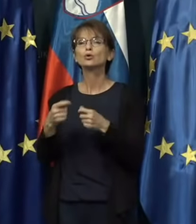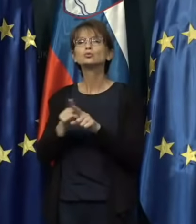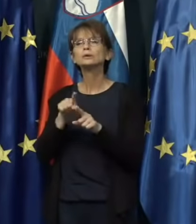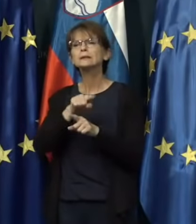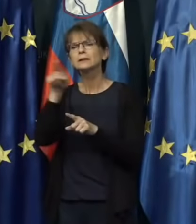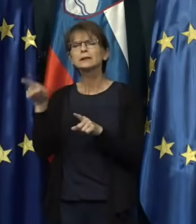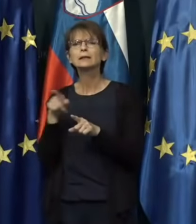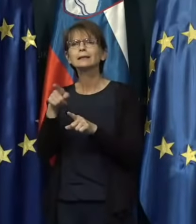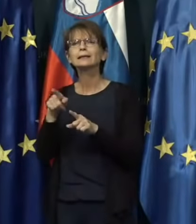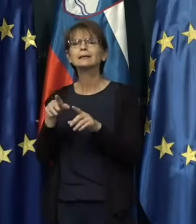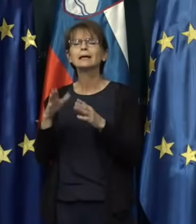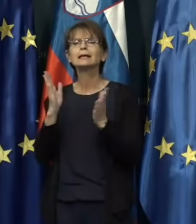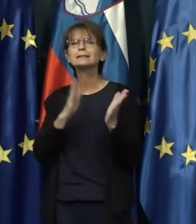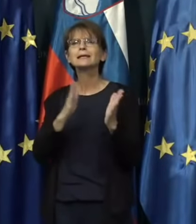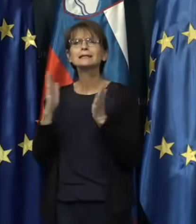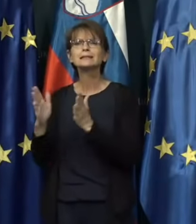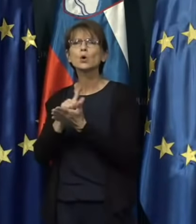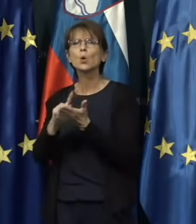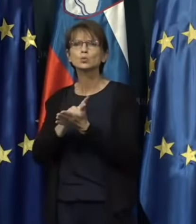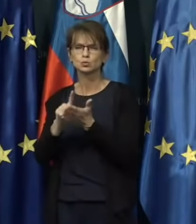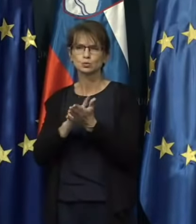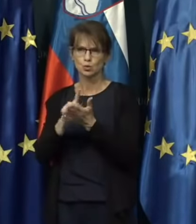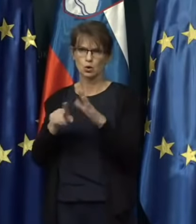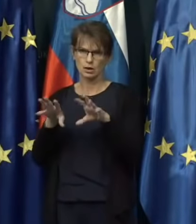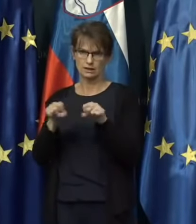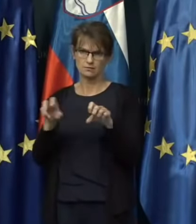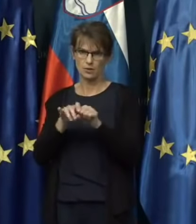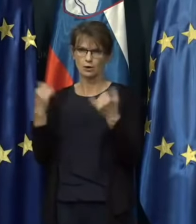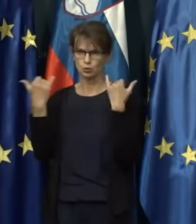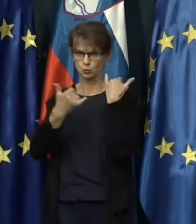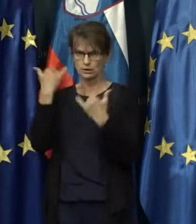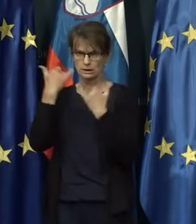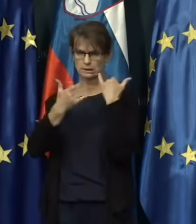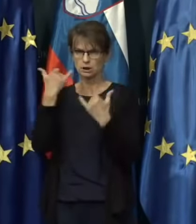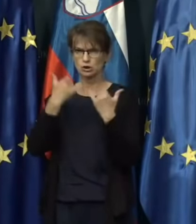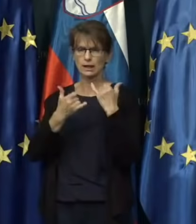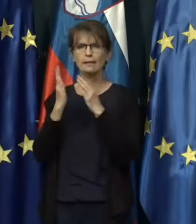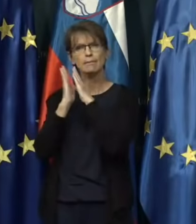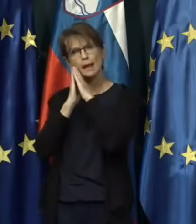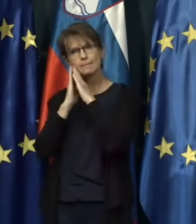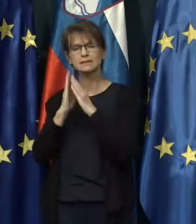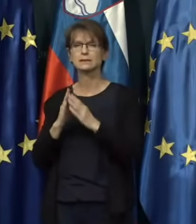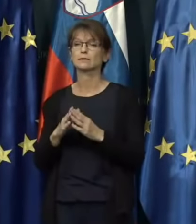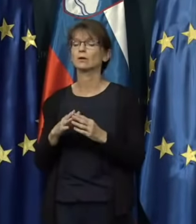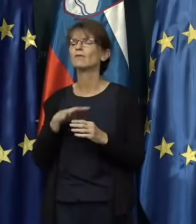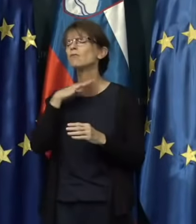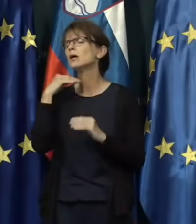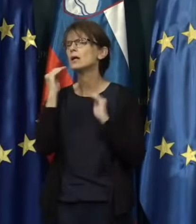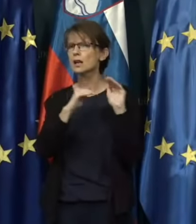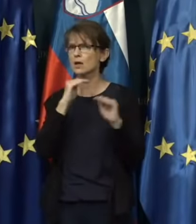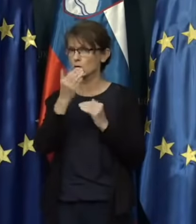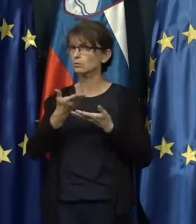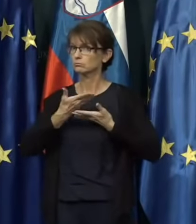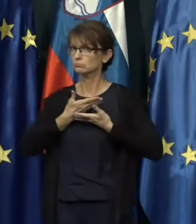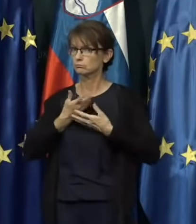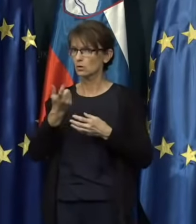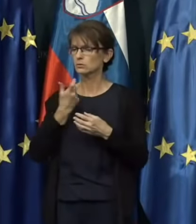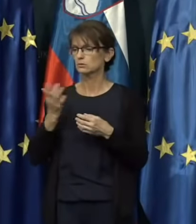ki sezonsko izvajajo turistične namestitve. Tu smo prejeli veliko pozivov strani